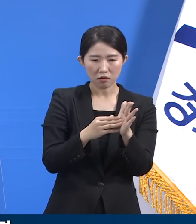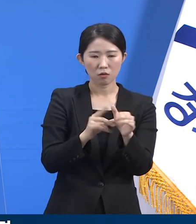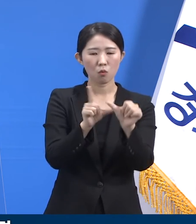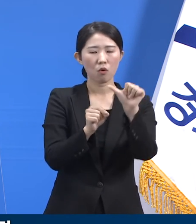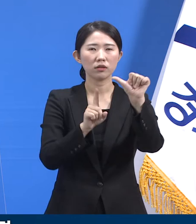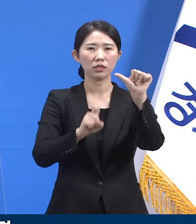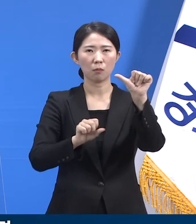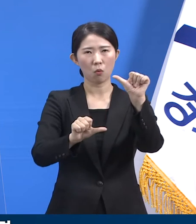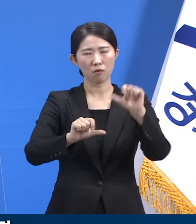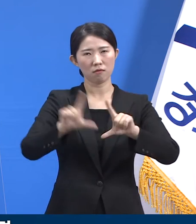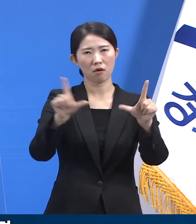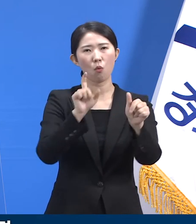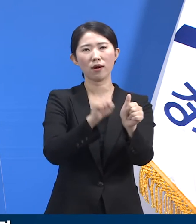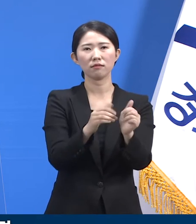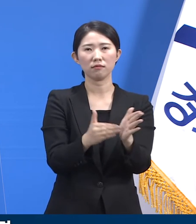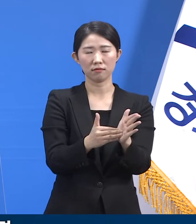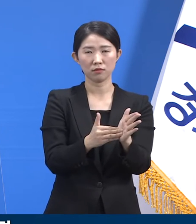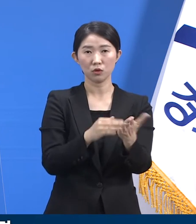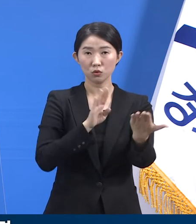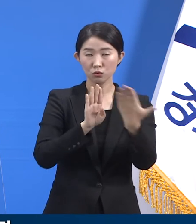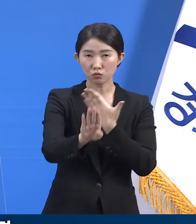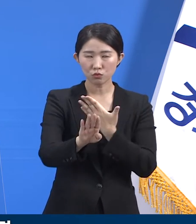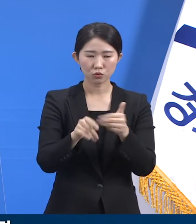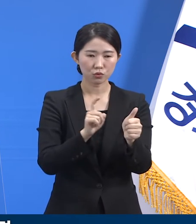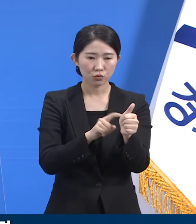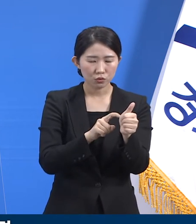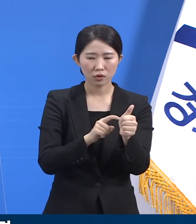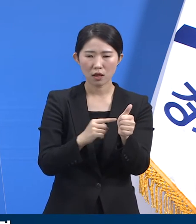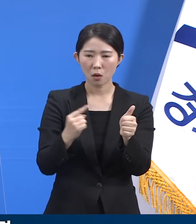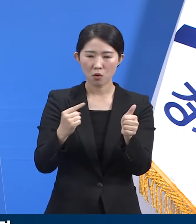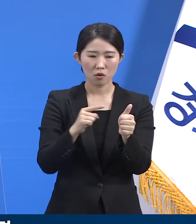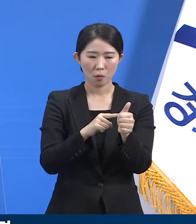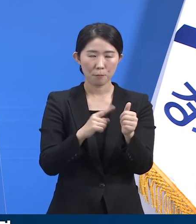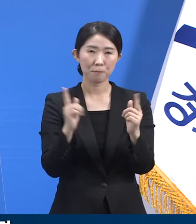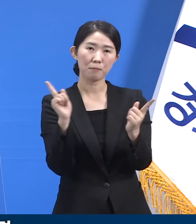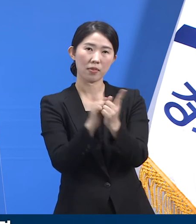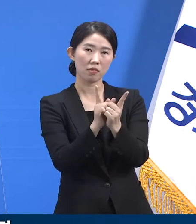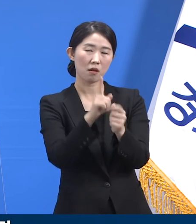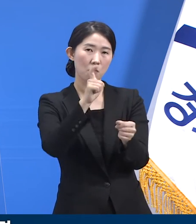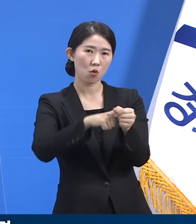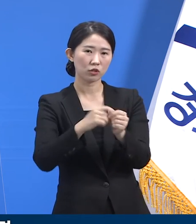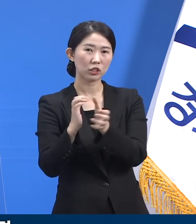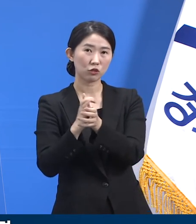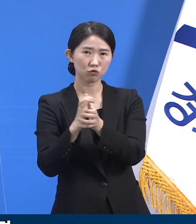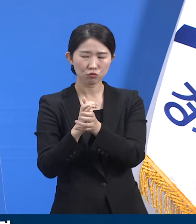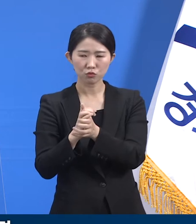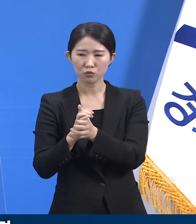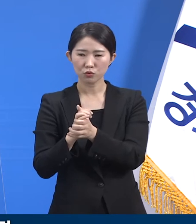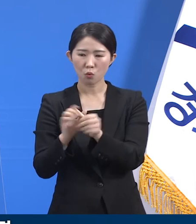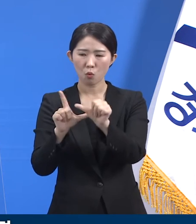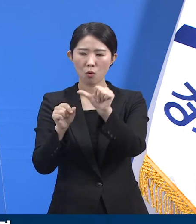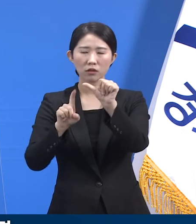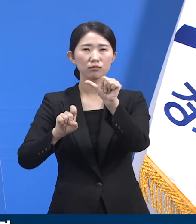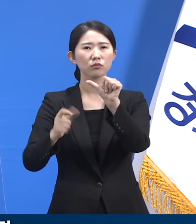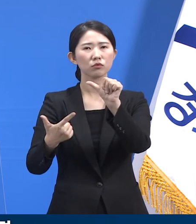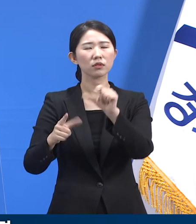받았습니다. 이후 지표 환자를 병문안 왔던 지인이 16일 양성 판정을 받았으며